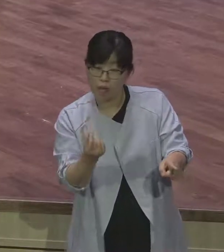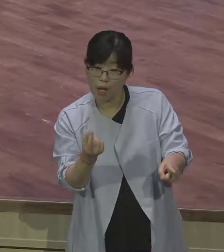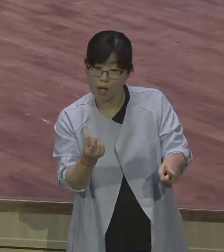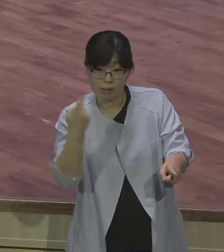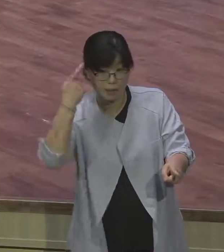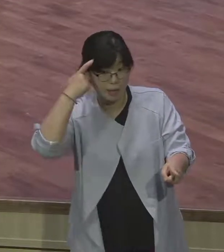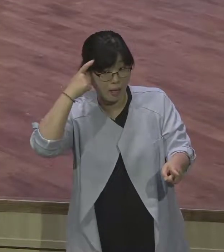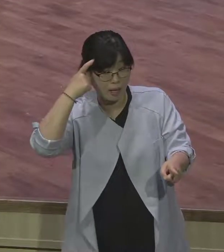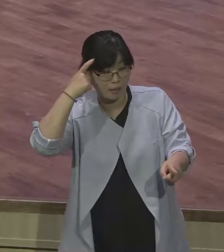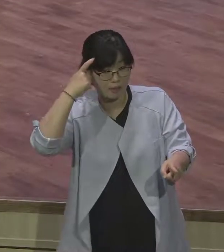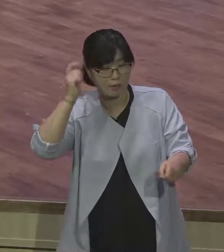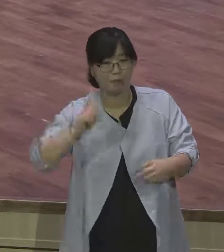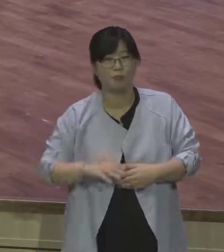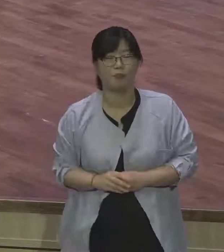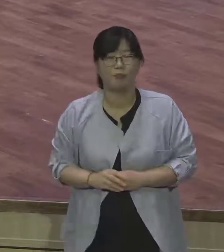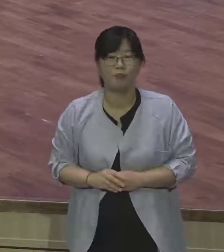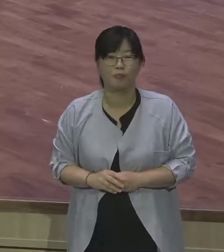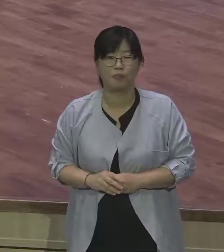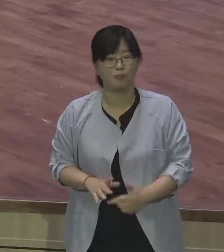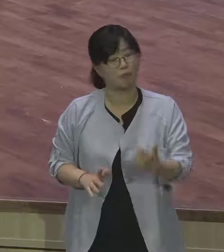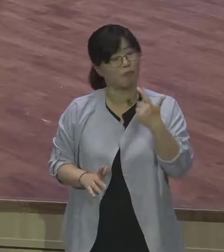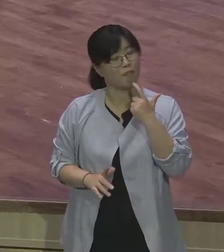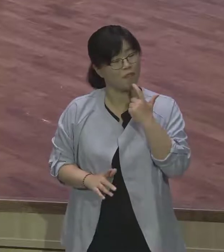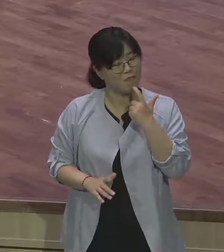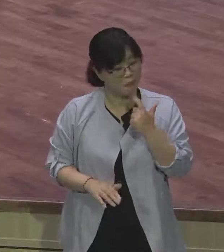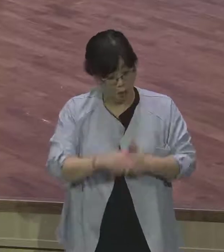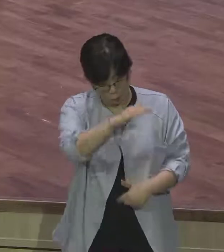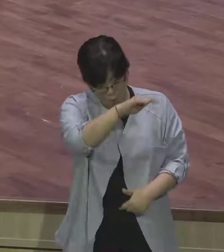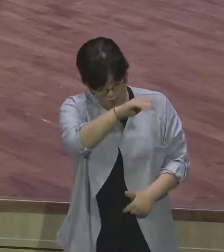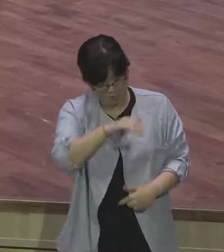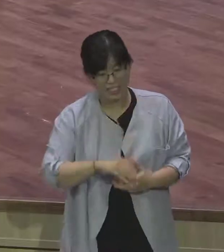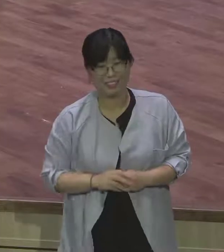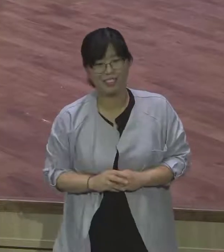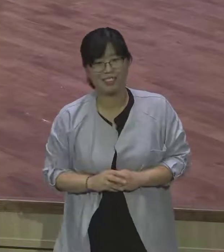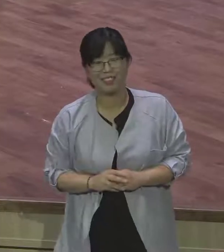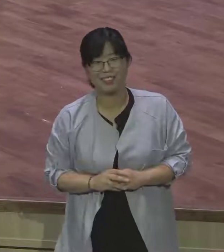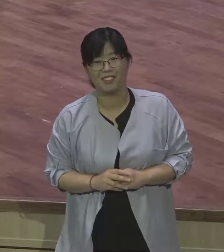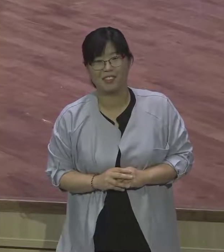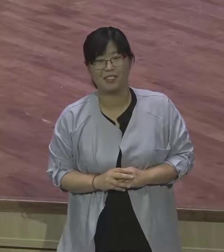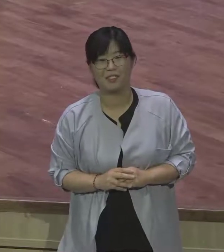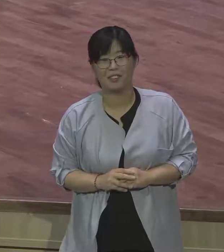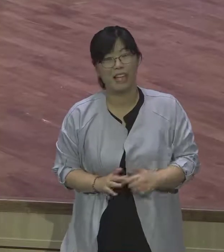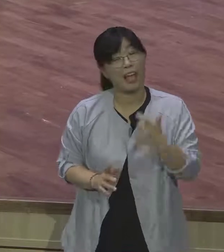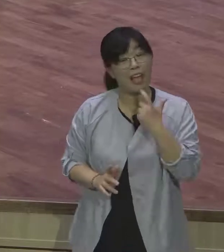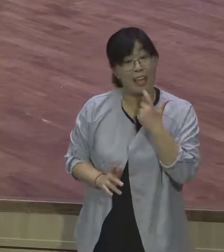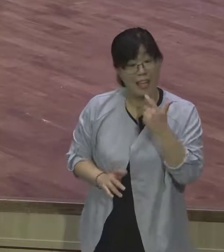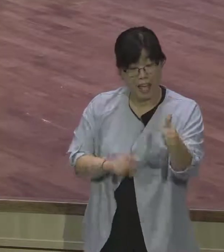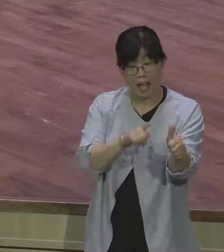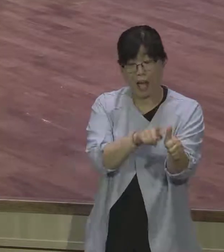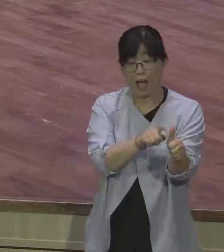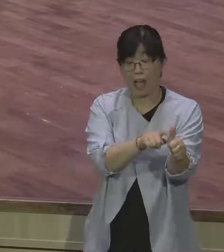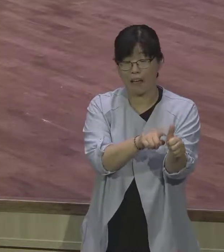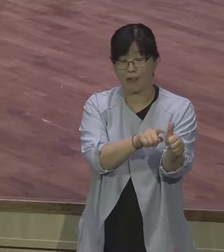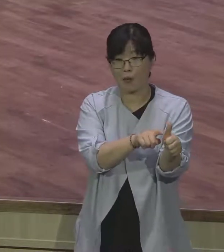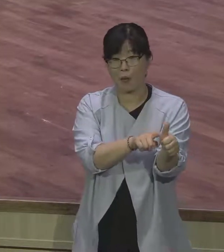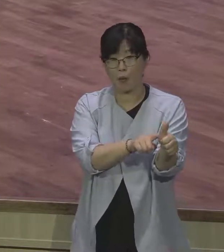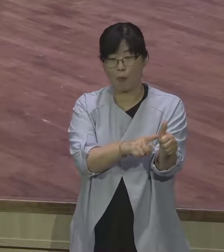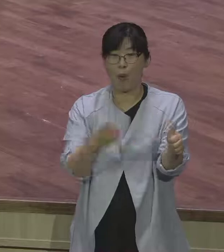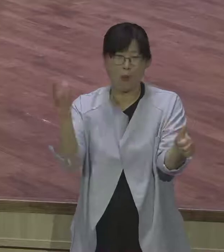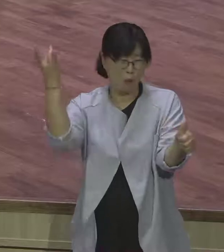야곱을 제의를 합니다. 사실 이 야곱은요. 이사미터에서 목축업을 했기 때문에